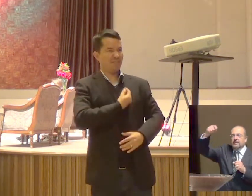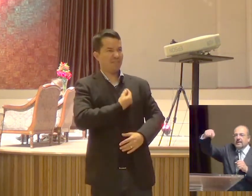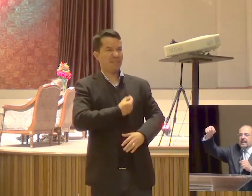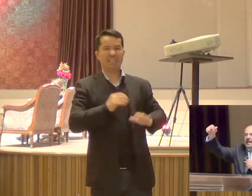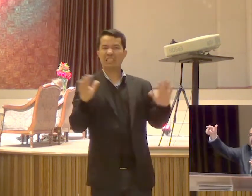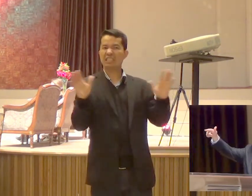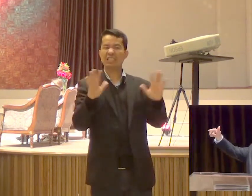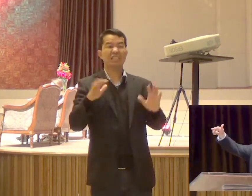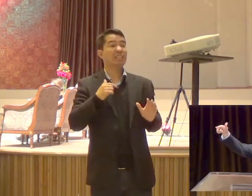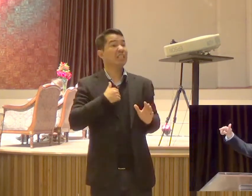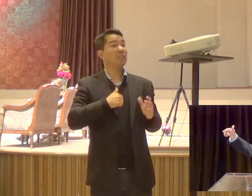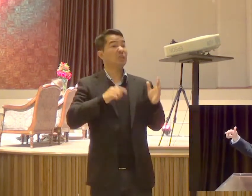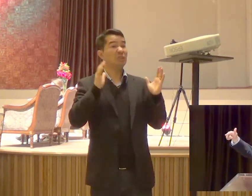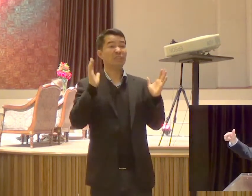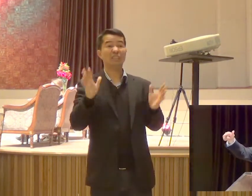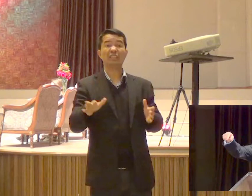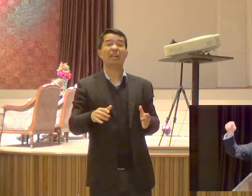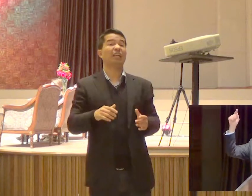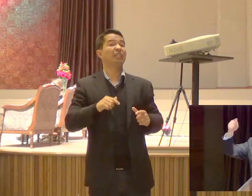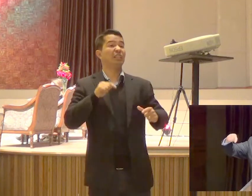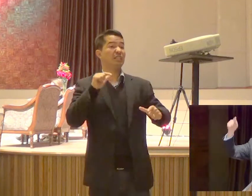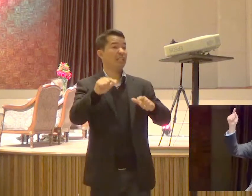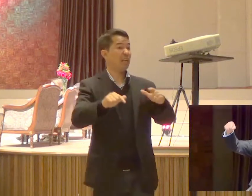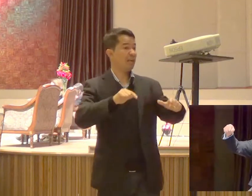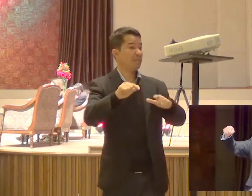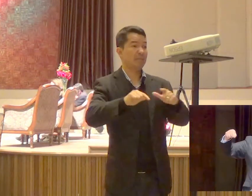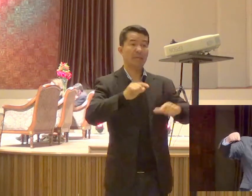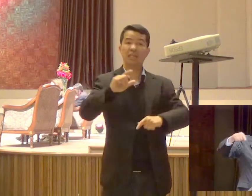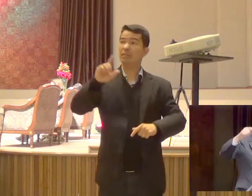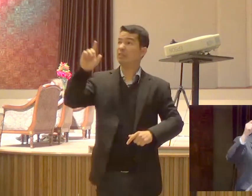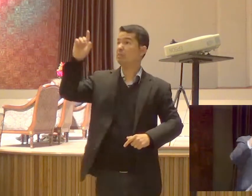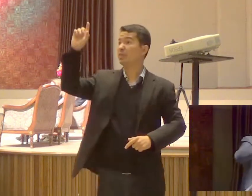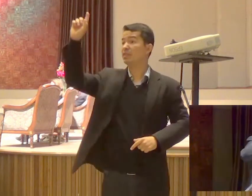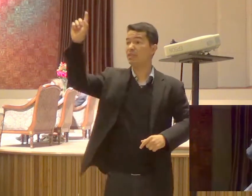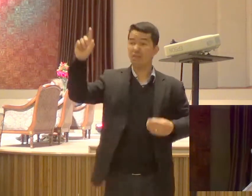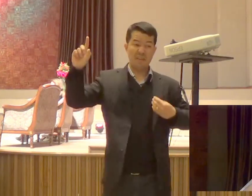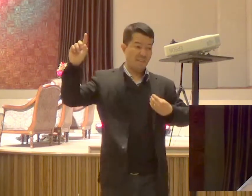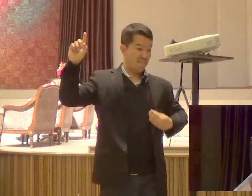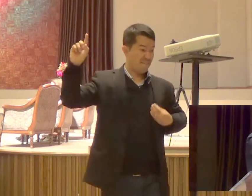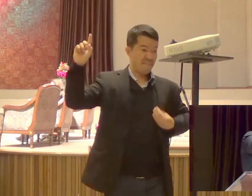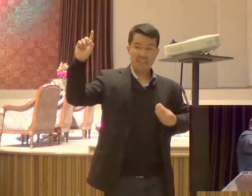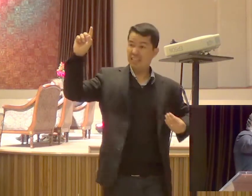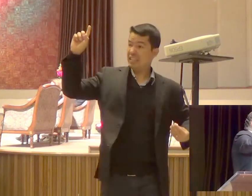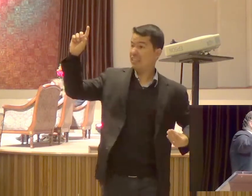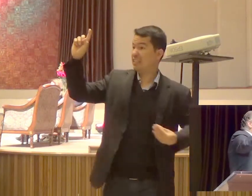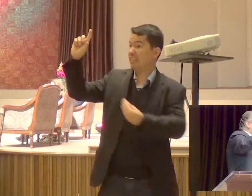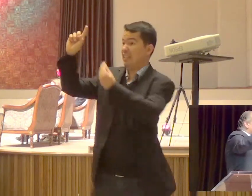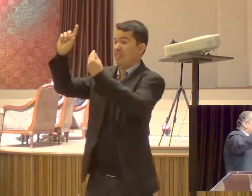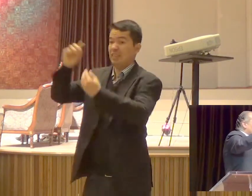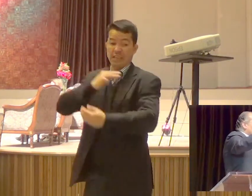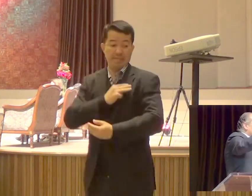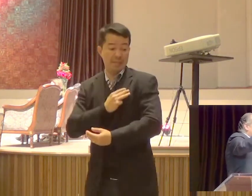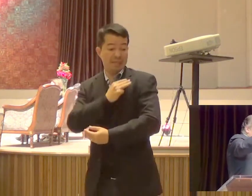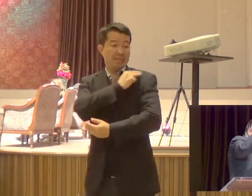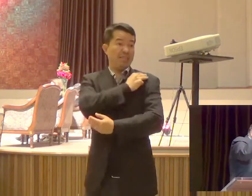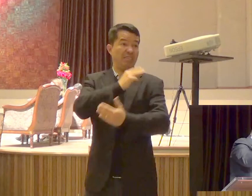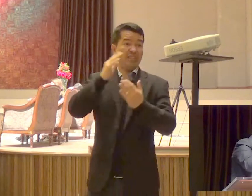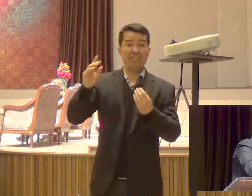A minha carreira E o ministério Que me foi Confiado Eu tenho Uma